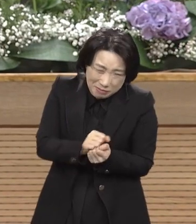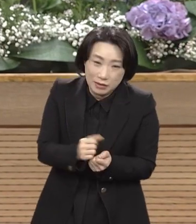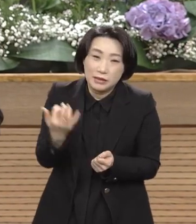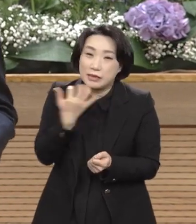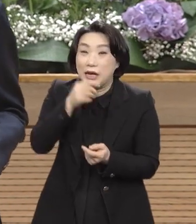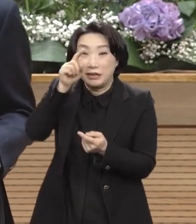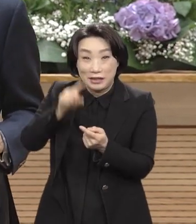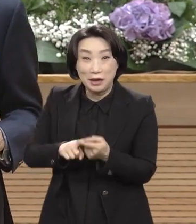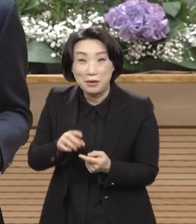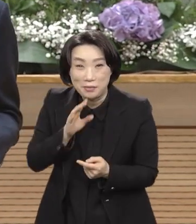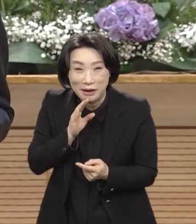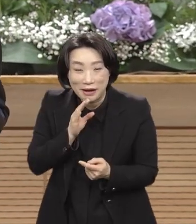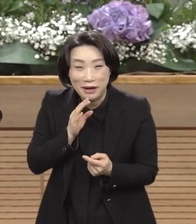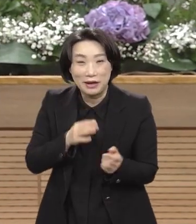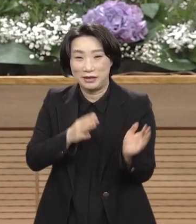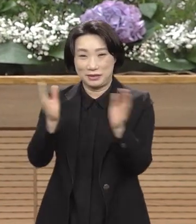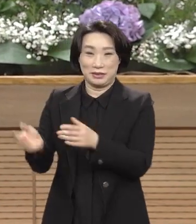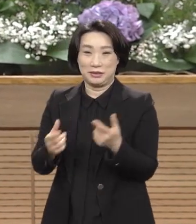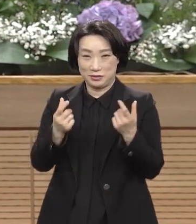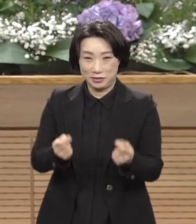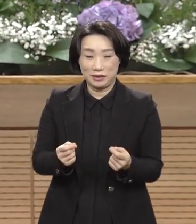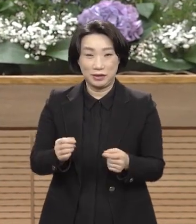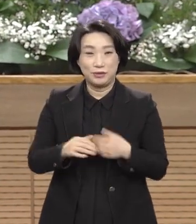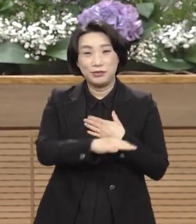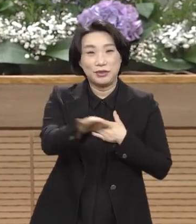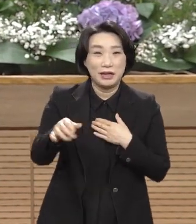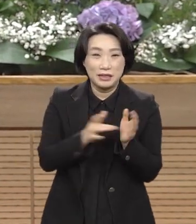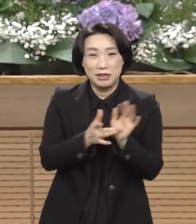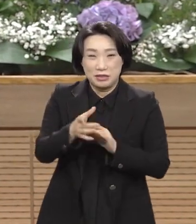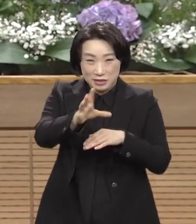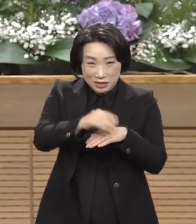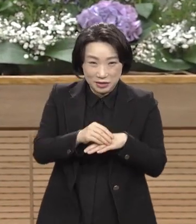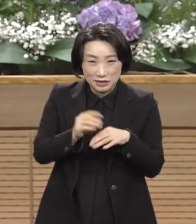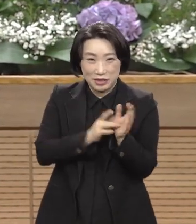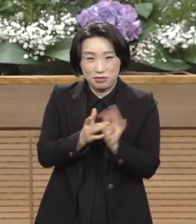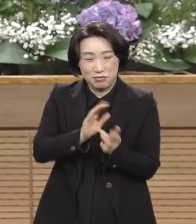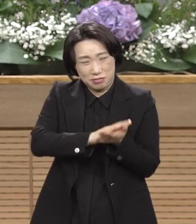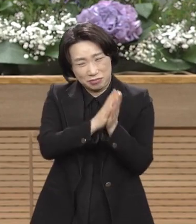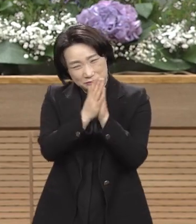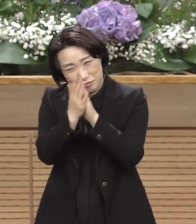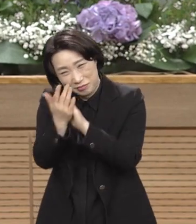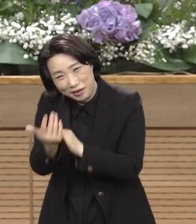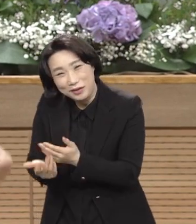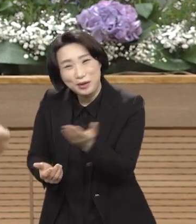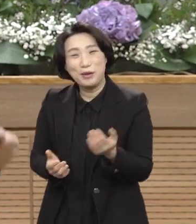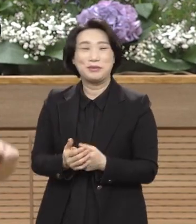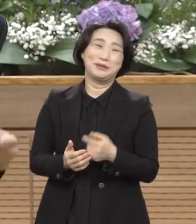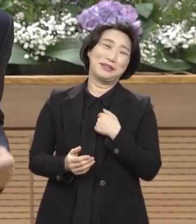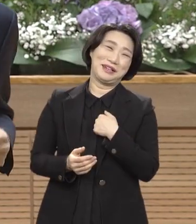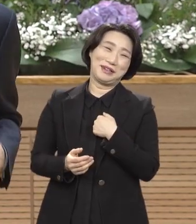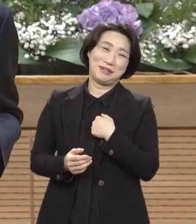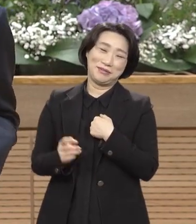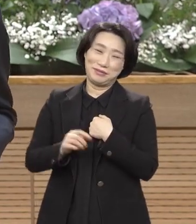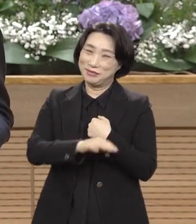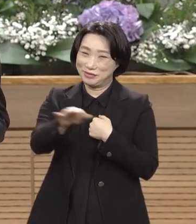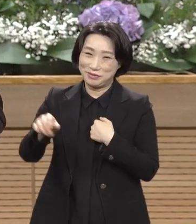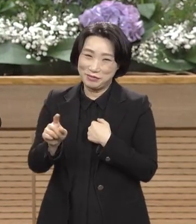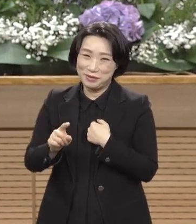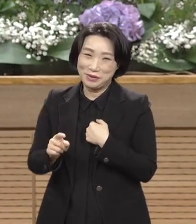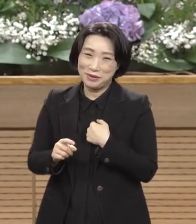똑같이 우리가 예수에게 젖어서 예수화되면 어쩔 수 없어요. 아무리